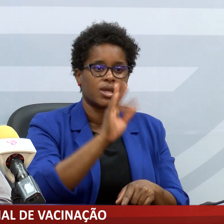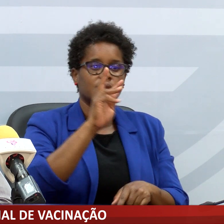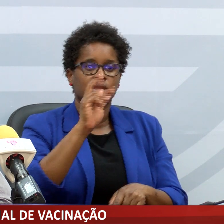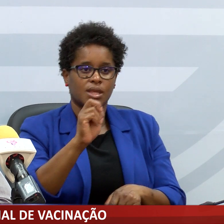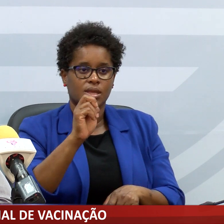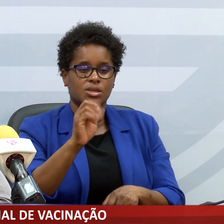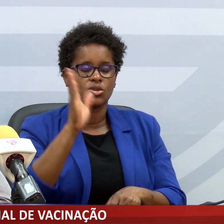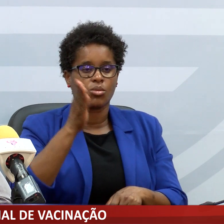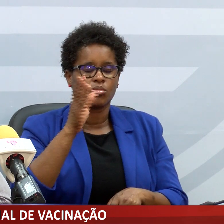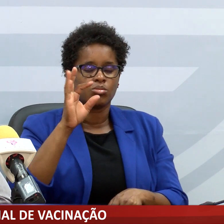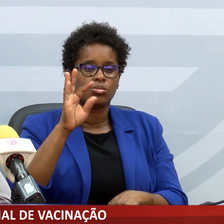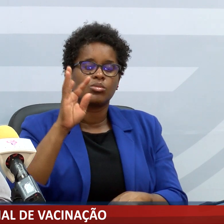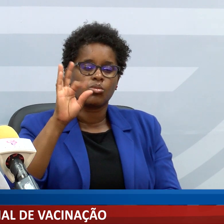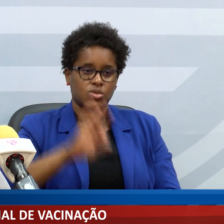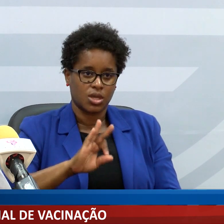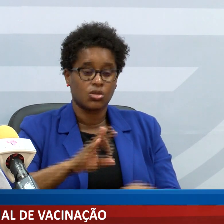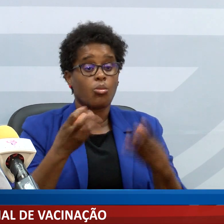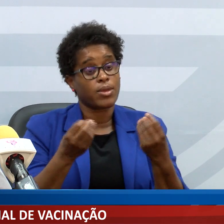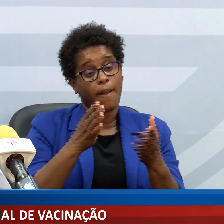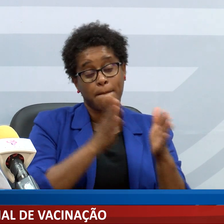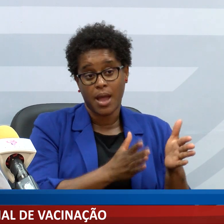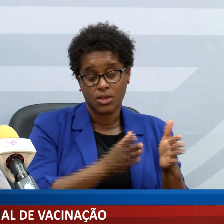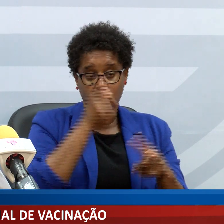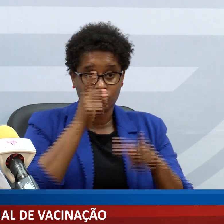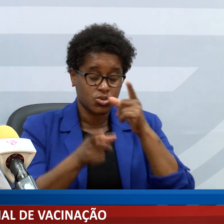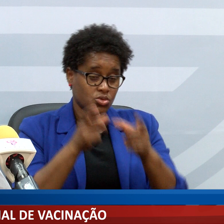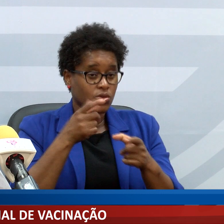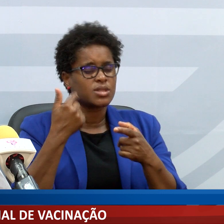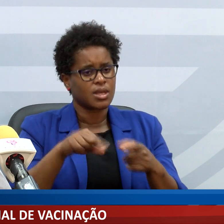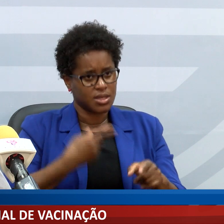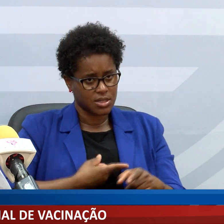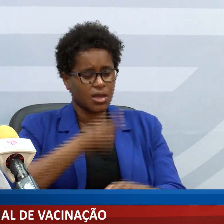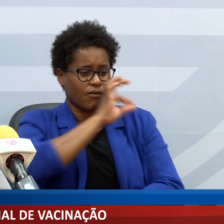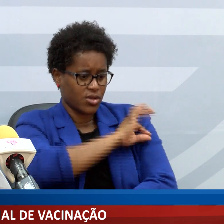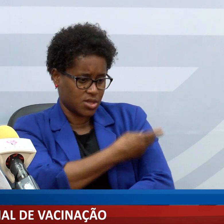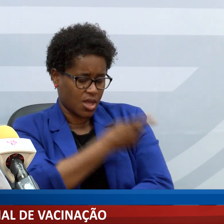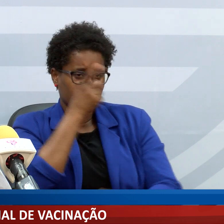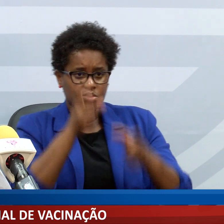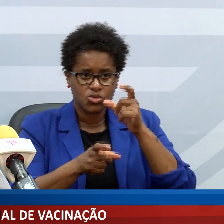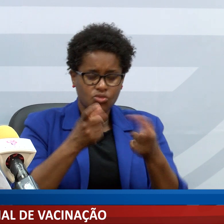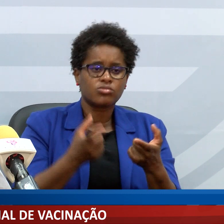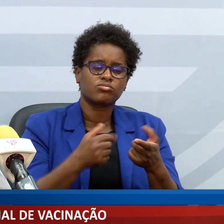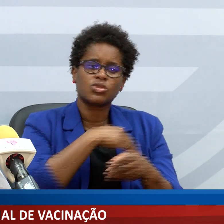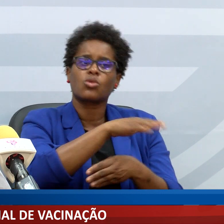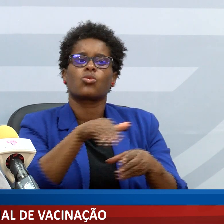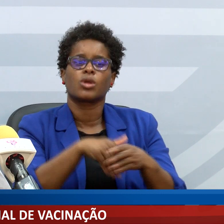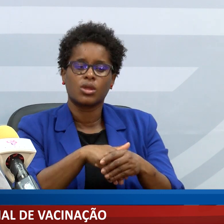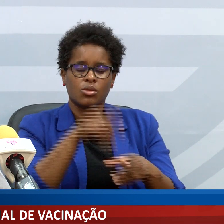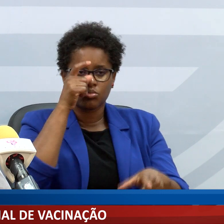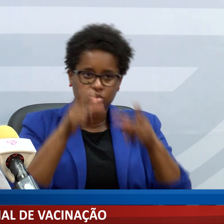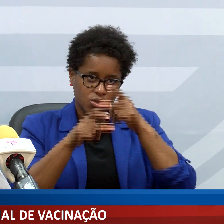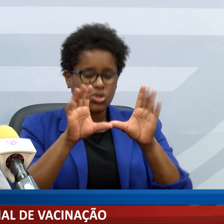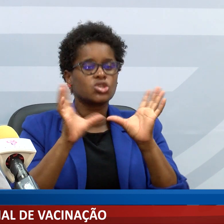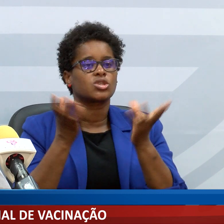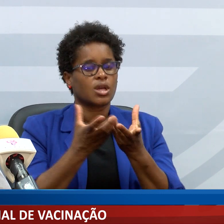espaços. A maior parte das pessoas que têm estado a serem vacinadas são pessoas que fazem parte da população geral, não